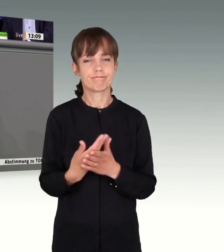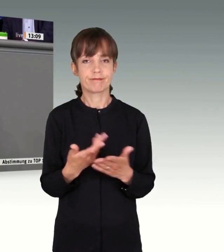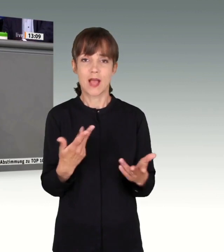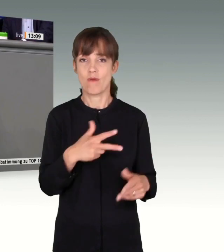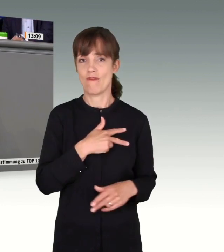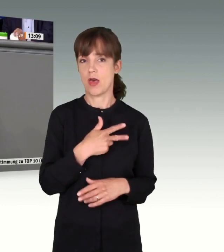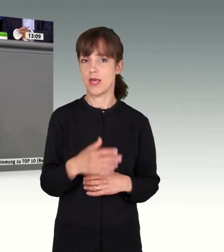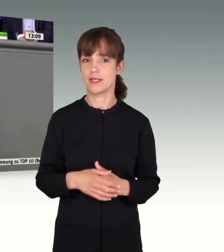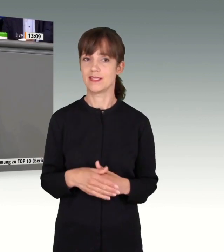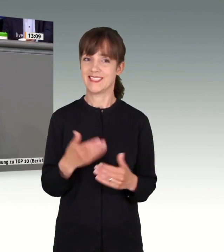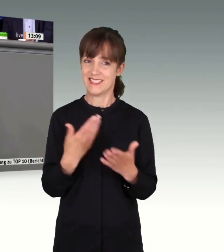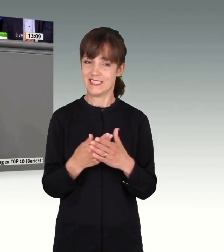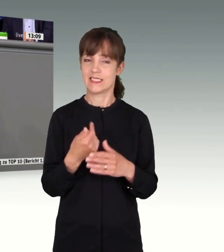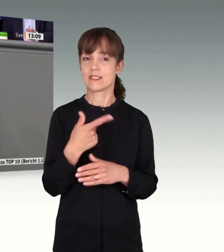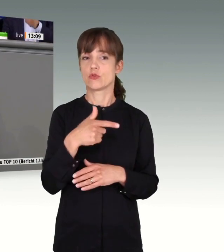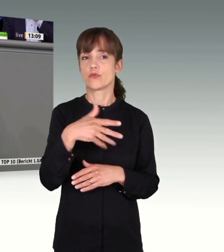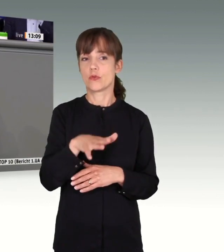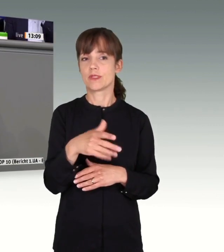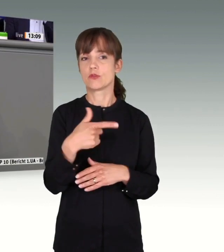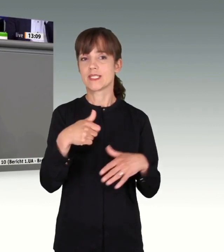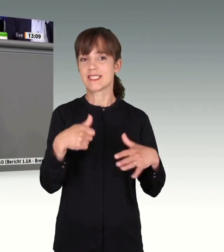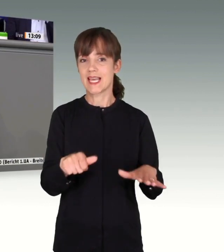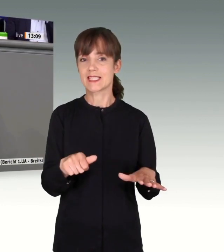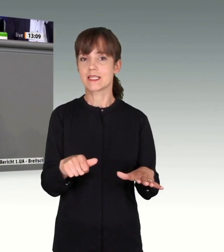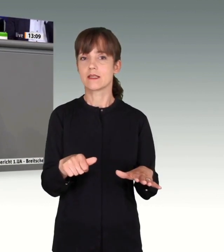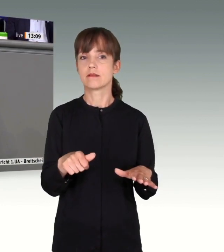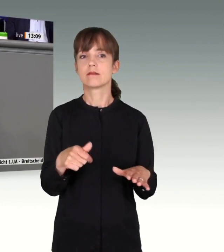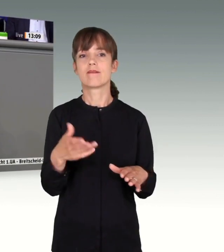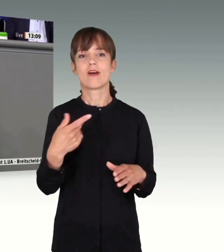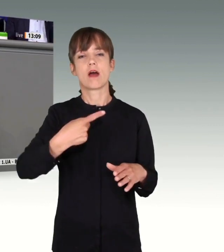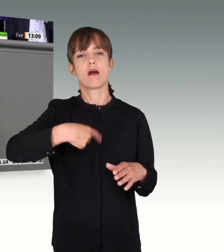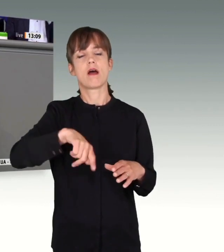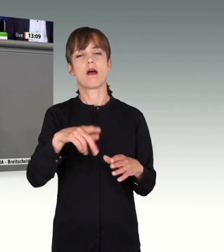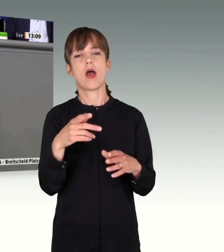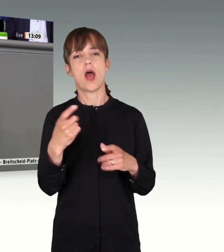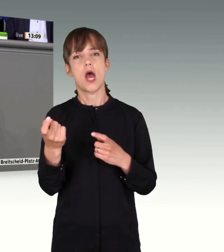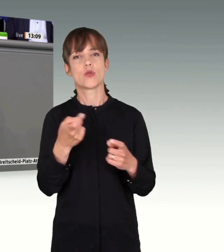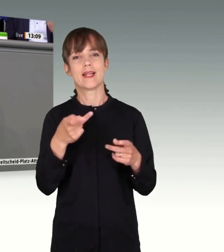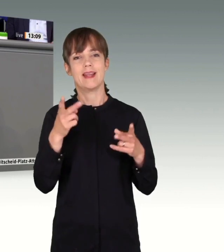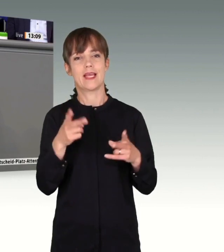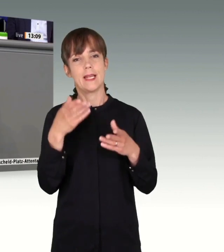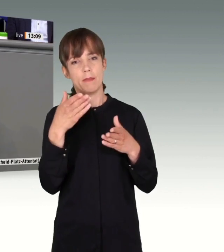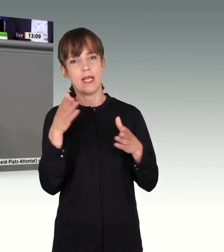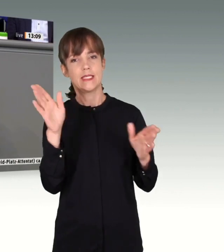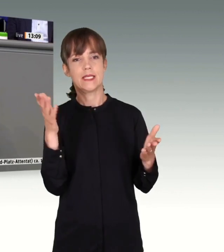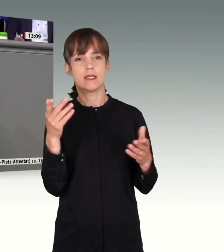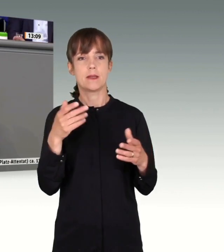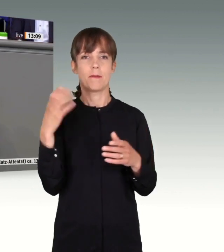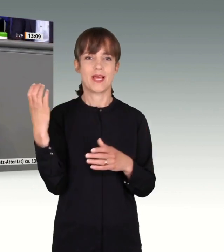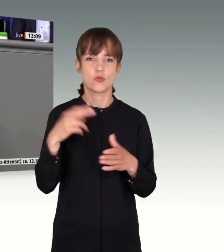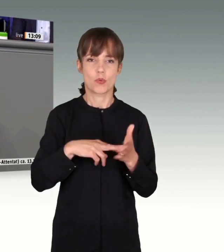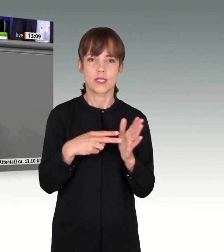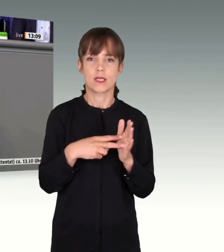2015, 2016 war unser liberalisiertes Ausländerrecht, unsere Migrationspolitik, unsere